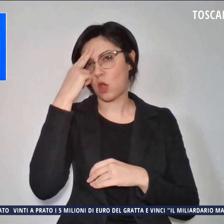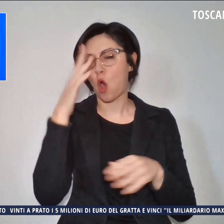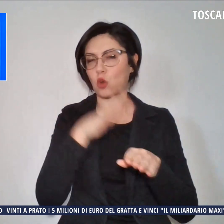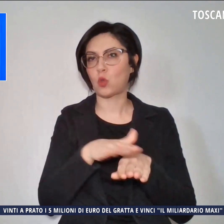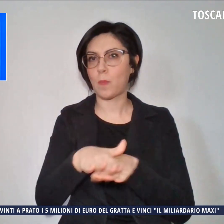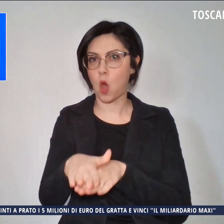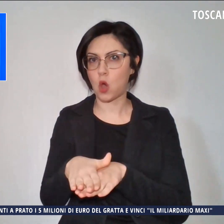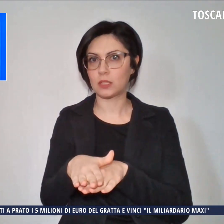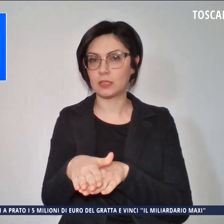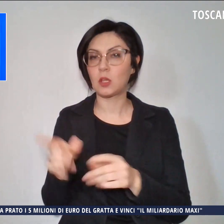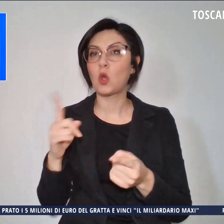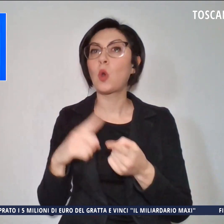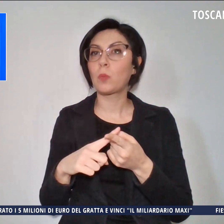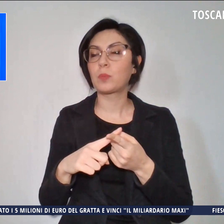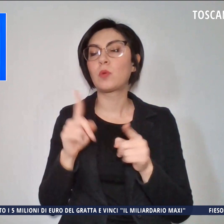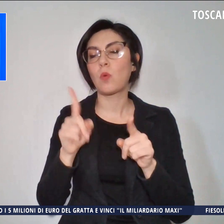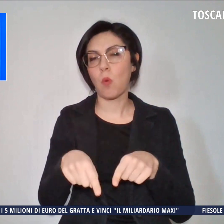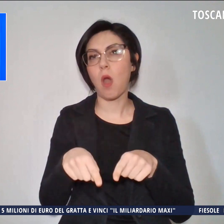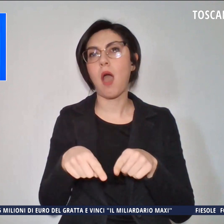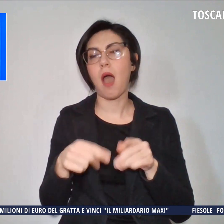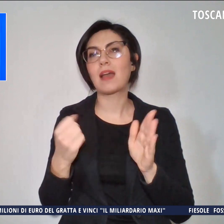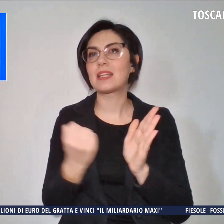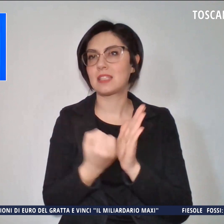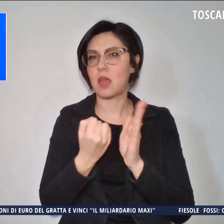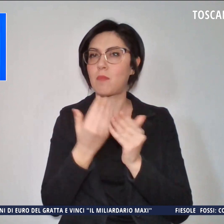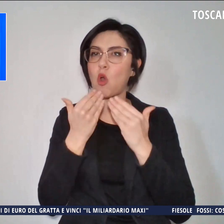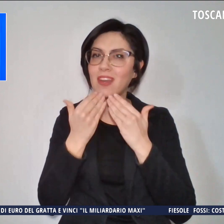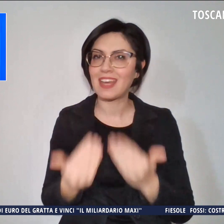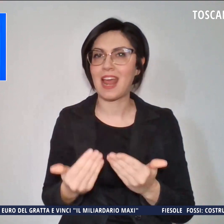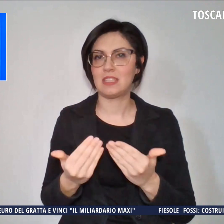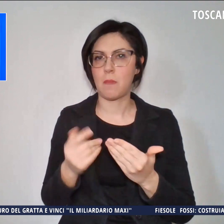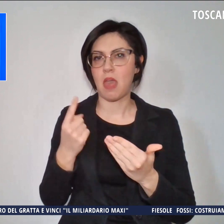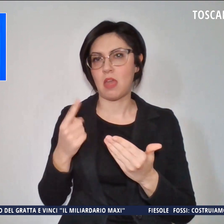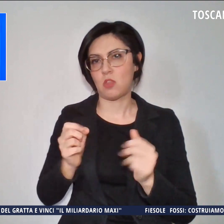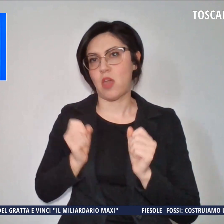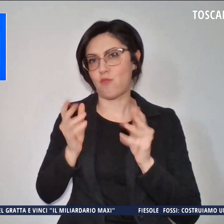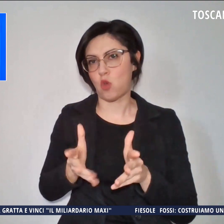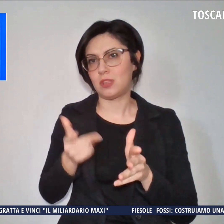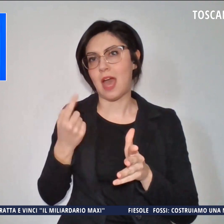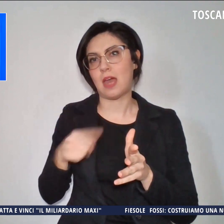segno di ringraziamento nei confronti dei volontari per il loro impegno.